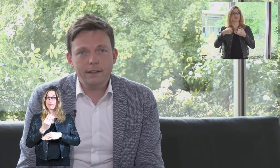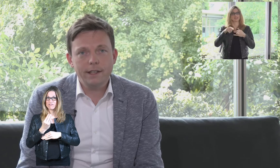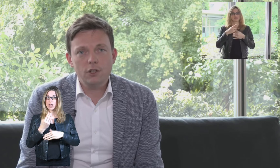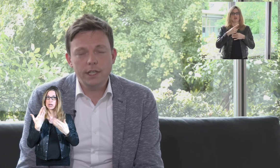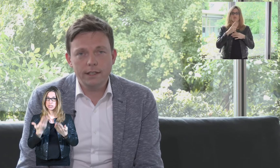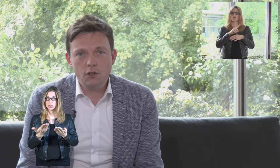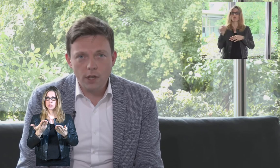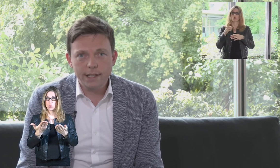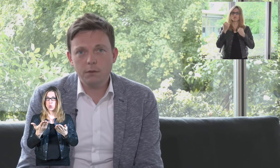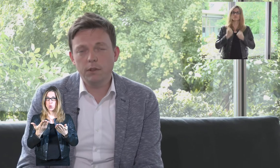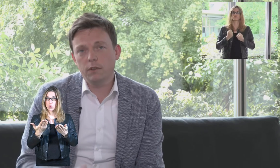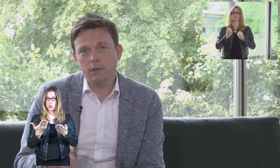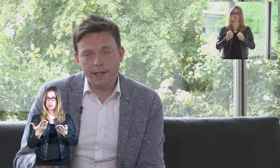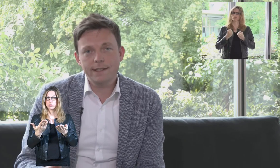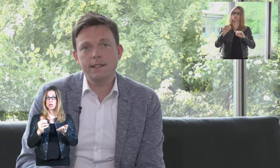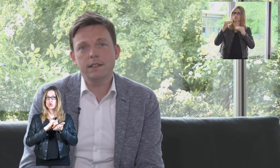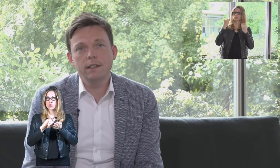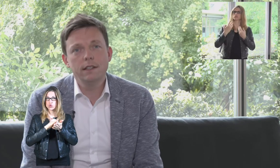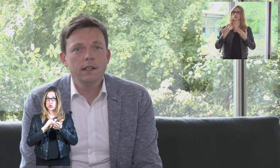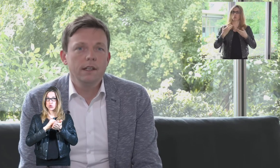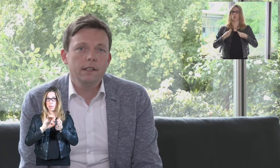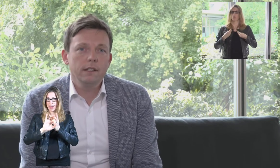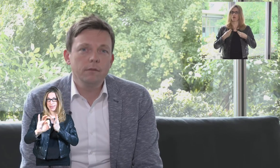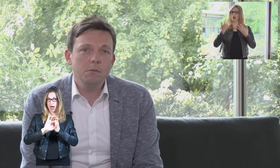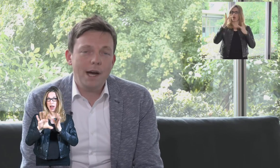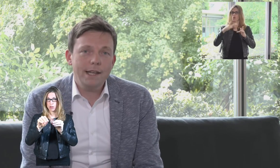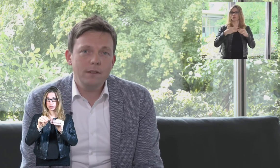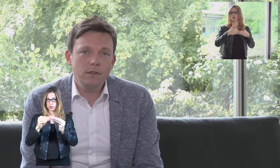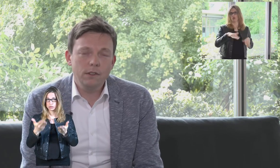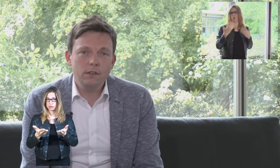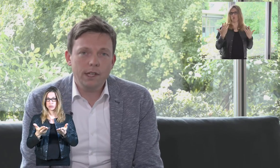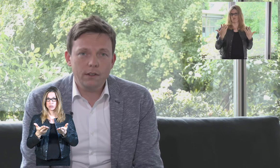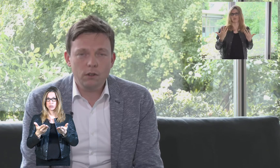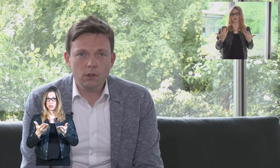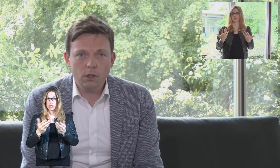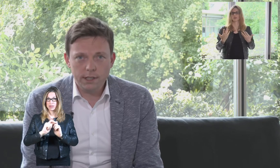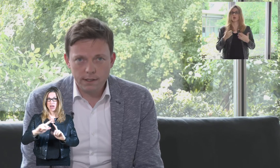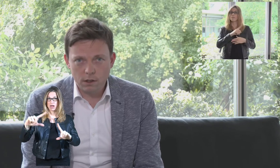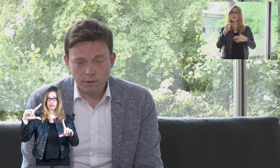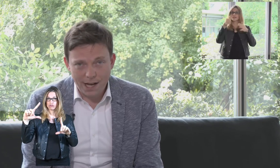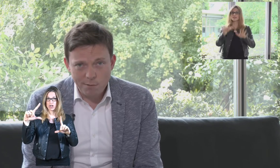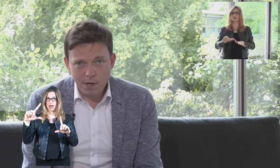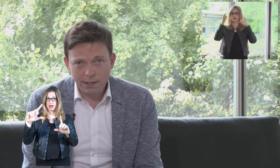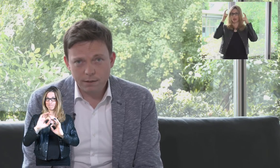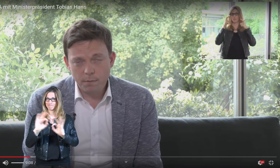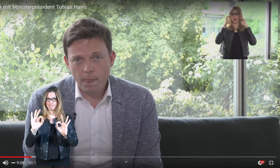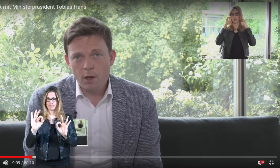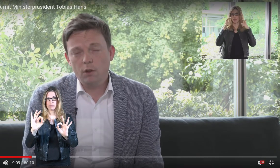besten in YouTube. Und Sie sehen, die Darstellung ist exzellent. Auch hier gehen wir dann